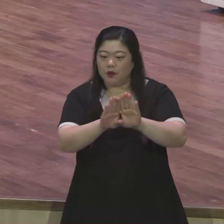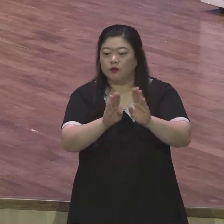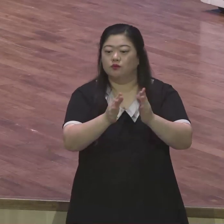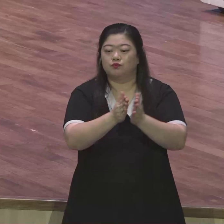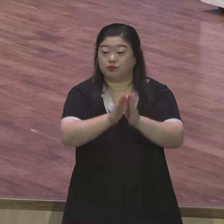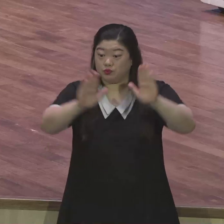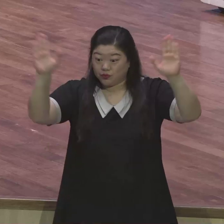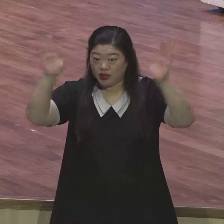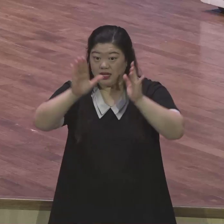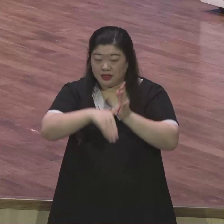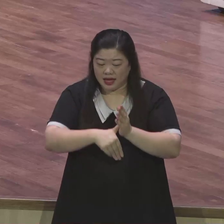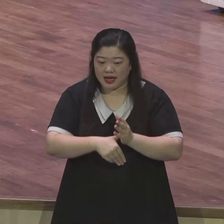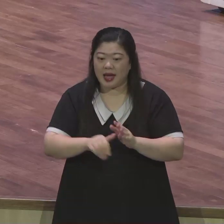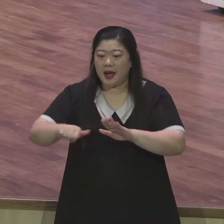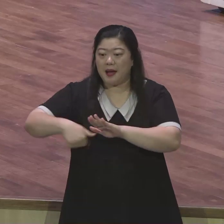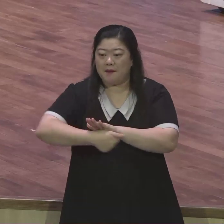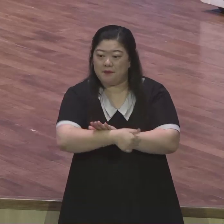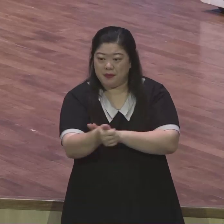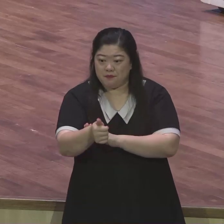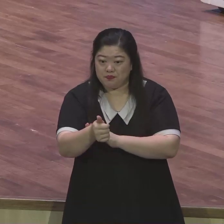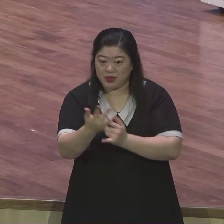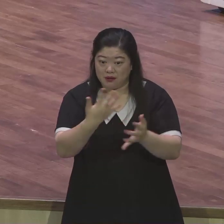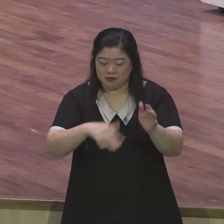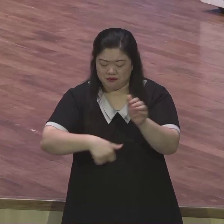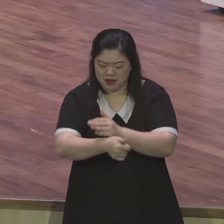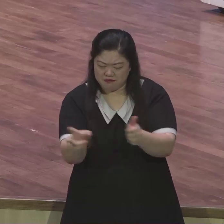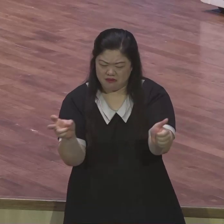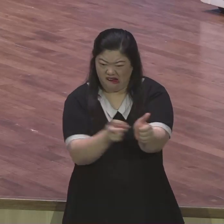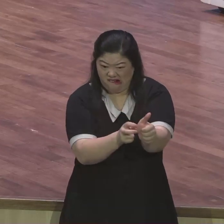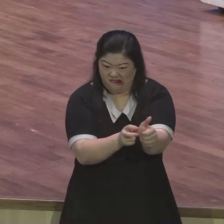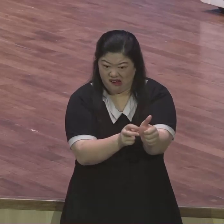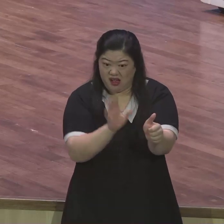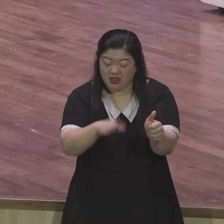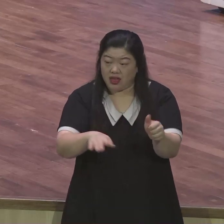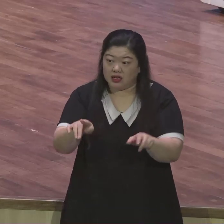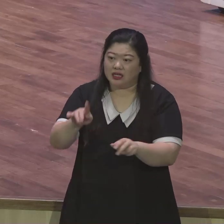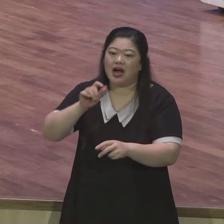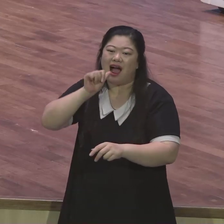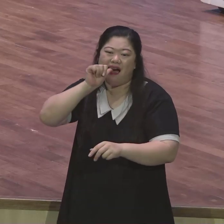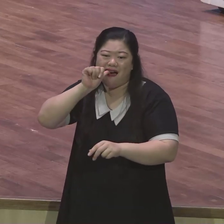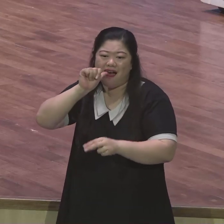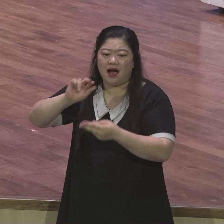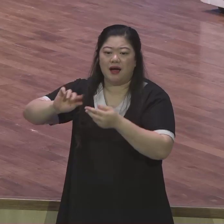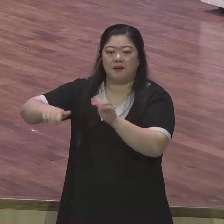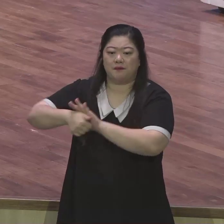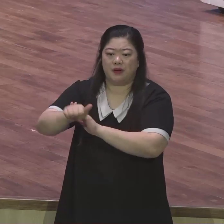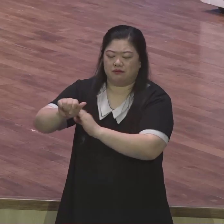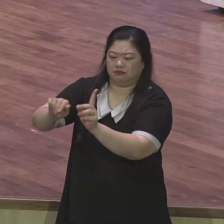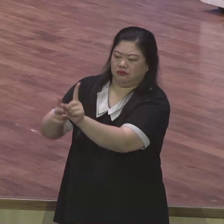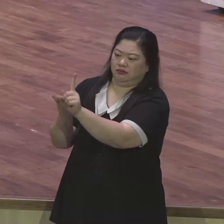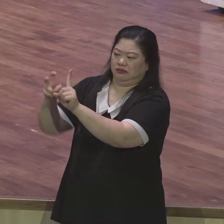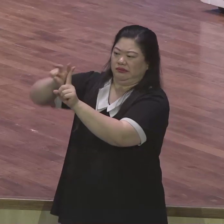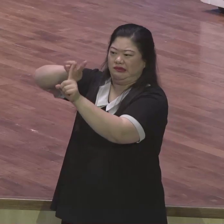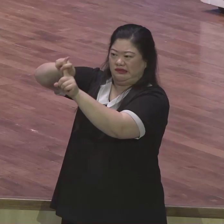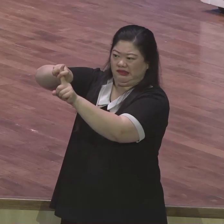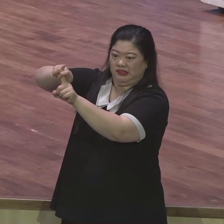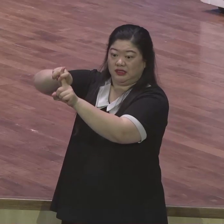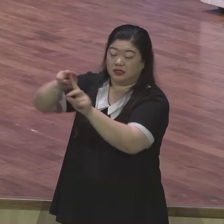물린 자마다 그것을 보면 살리라 불신해 가던 이스라엘 백성들이 불뱀에 물려서 죽게 되자 노뱀을